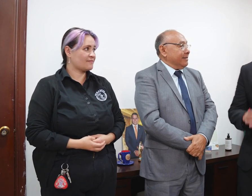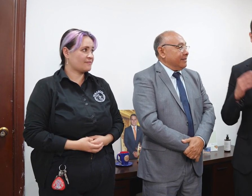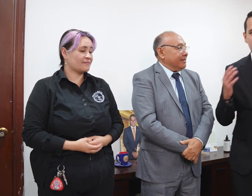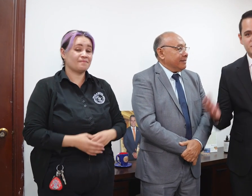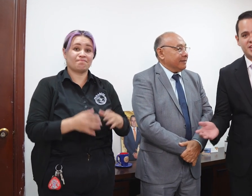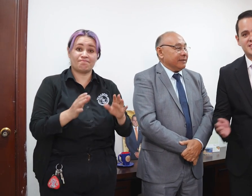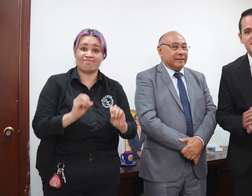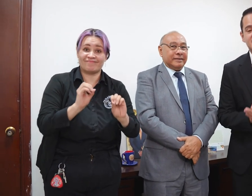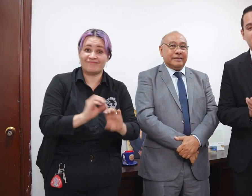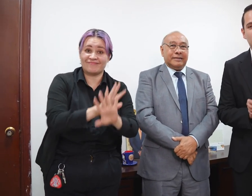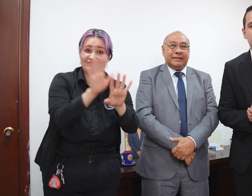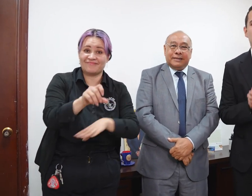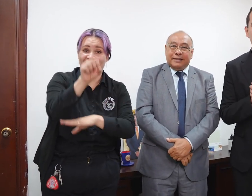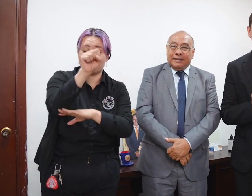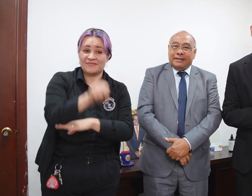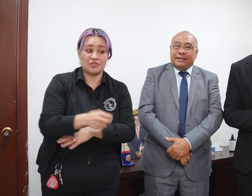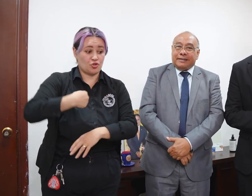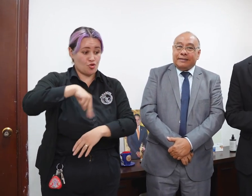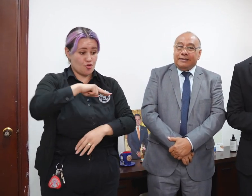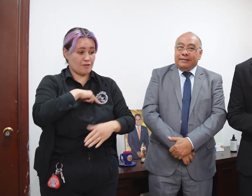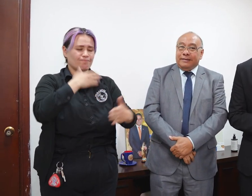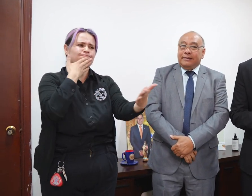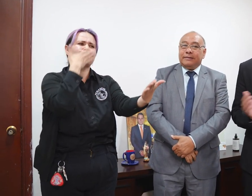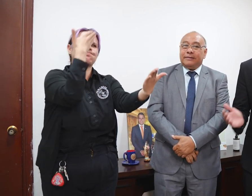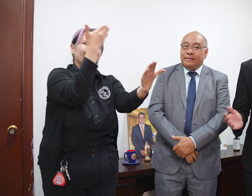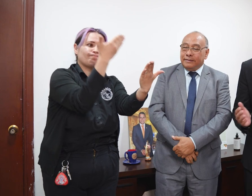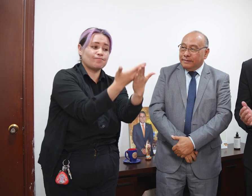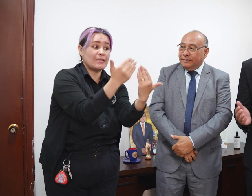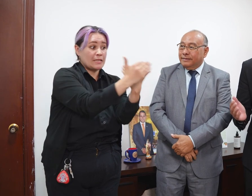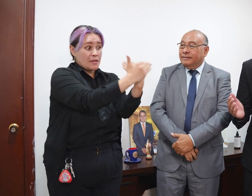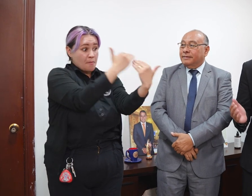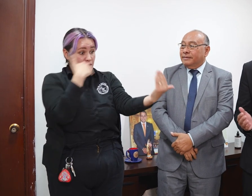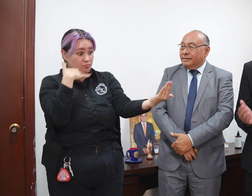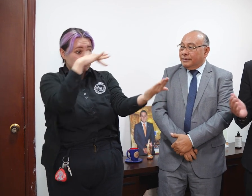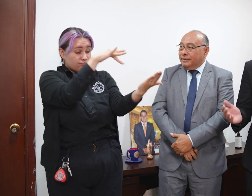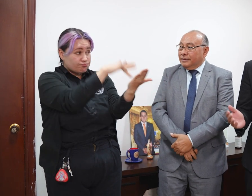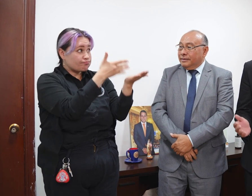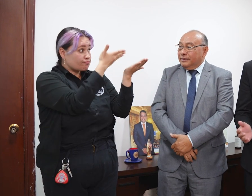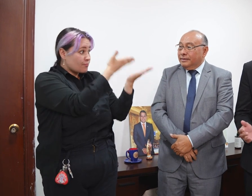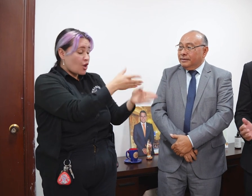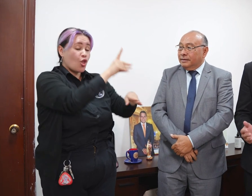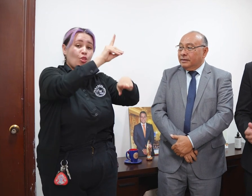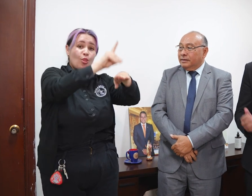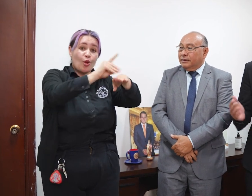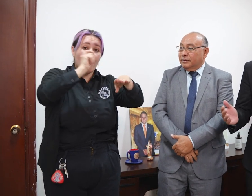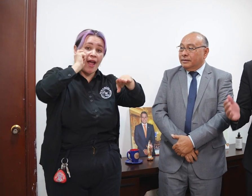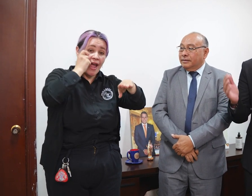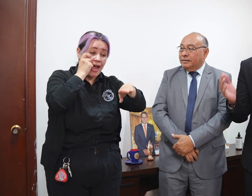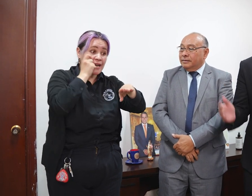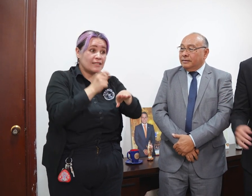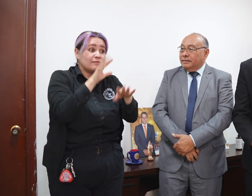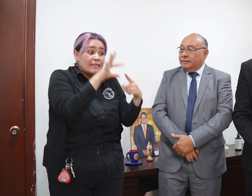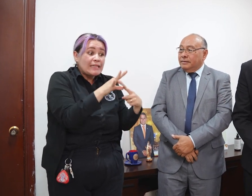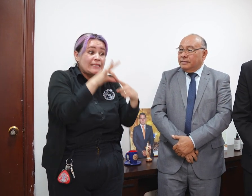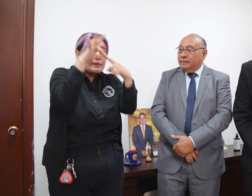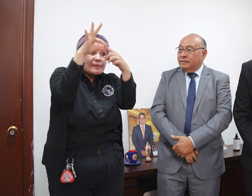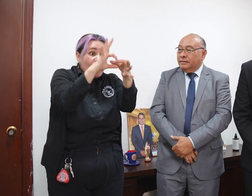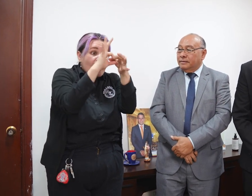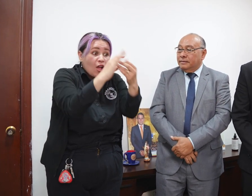supuesto que sí. Estamos muy agradecidos con esta invitación que nos hace el doctor Henry y de manera especial FENASCOL para participar